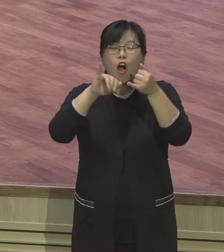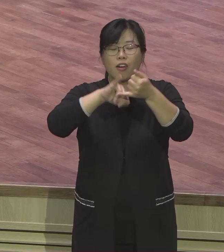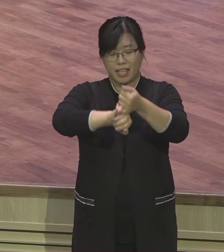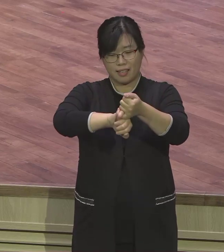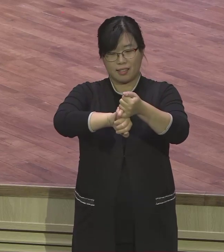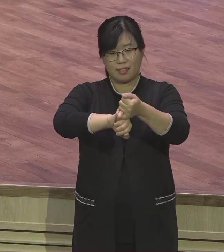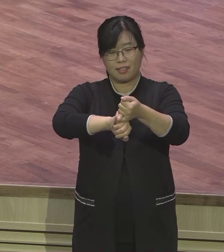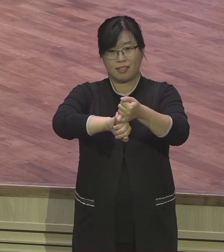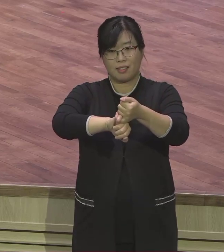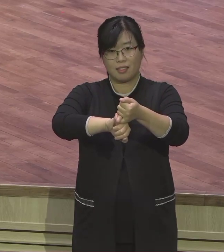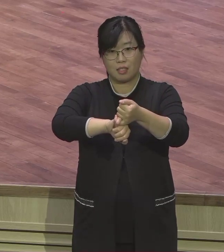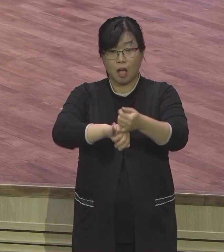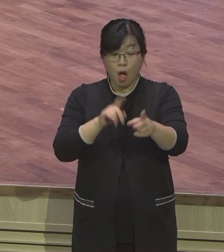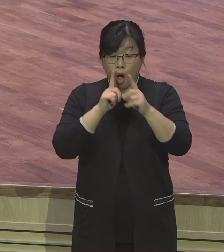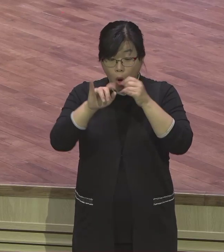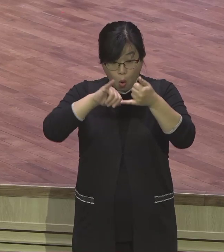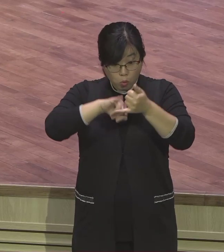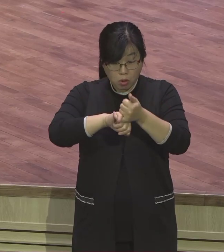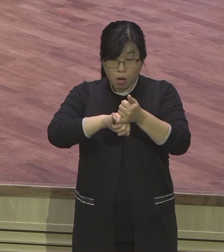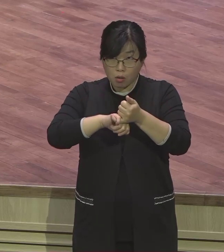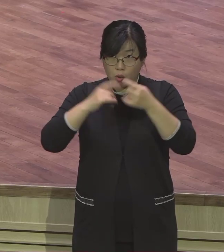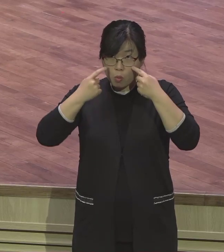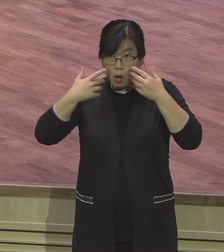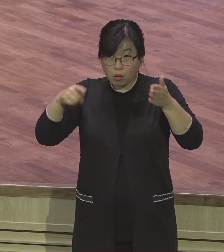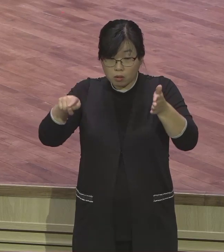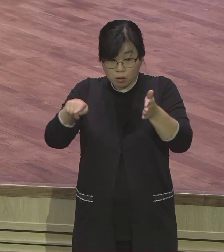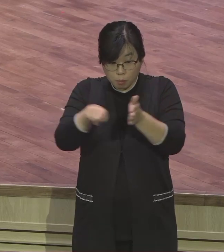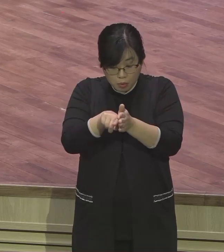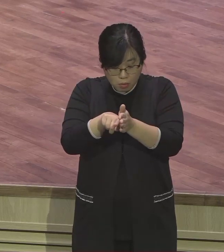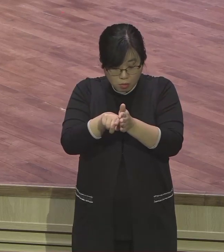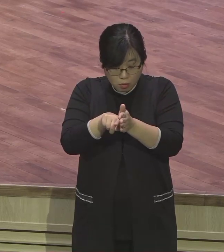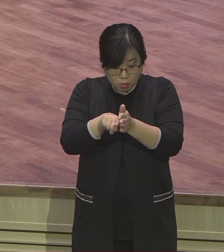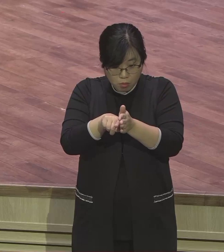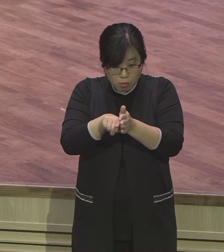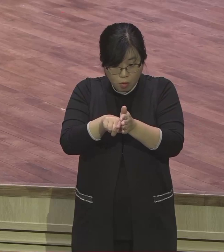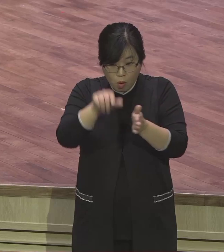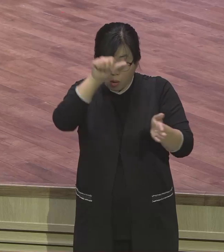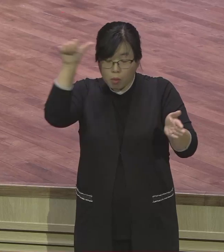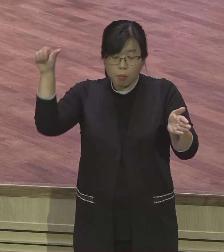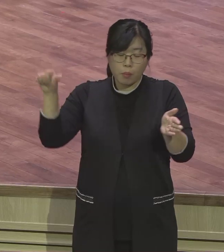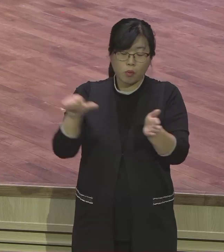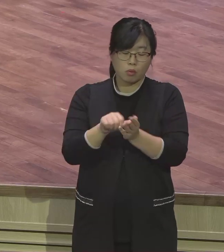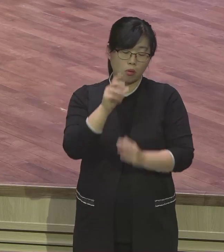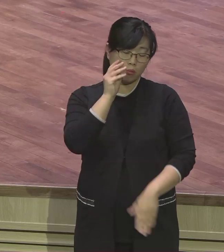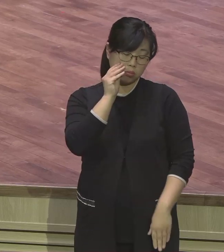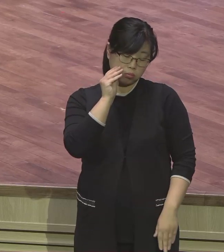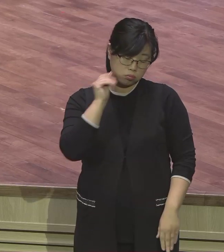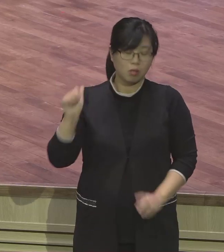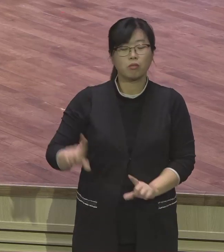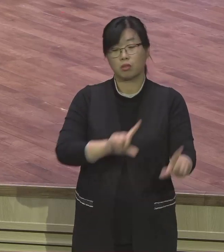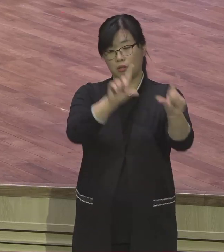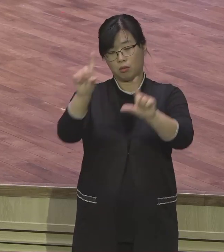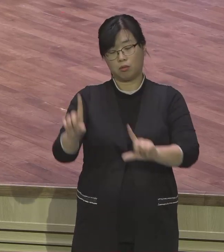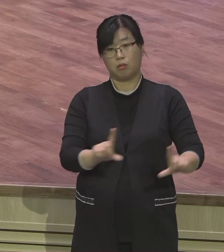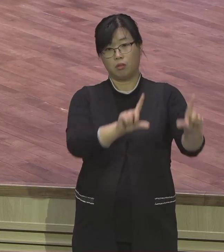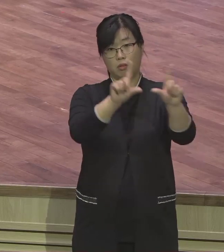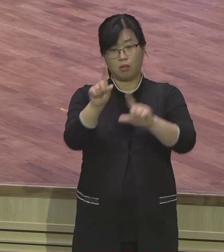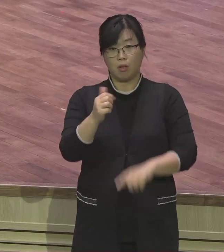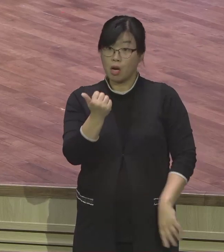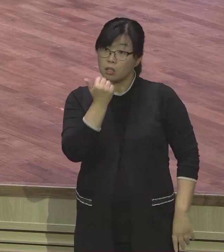뭐냐. 평안입니다. 이삭은요. 싸운 적이 없어요. 이삭은 양보하고. 삐앗으면 또 양보하고.